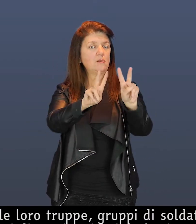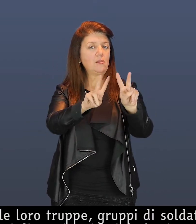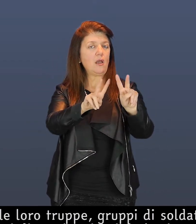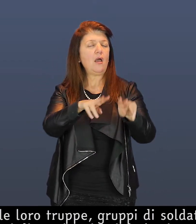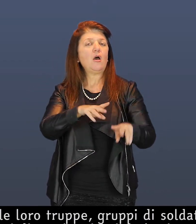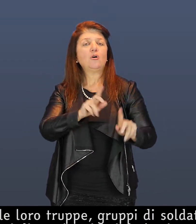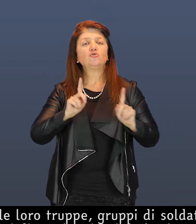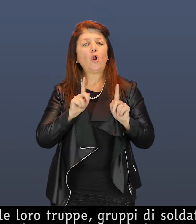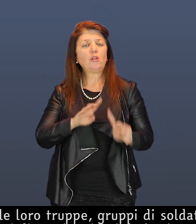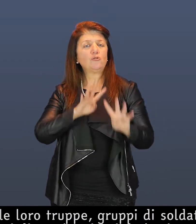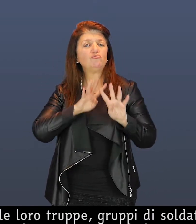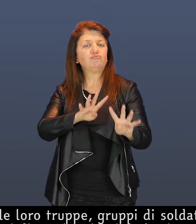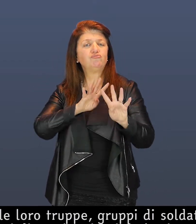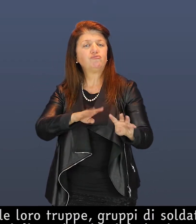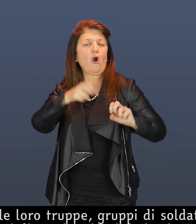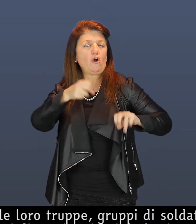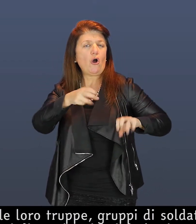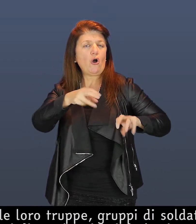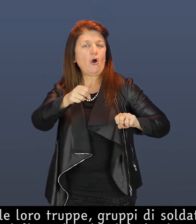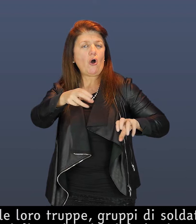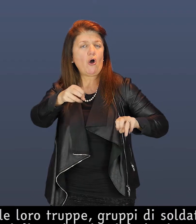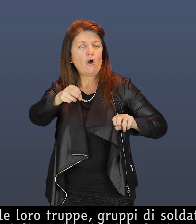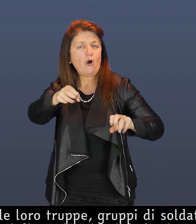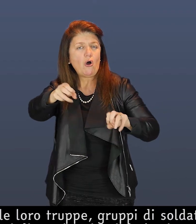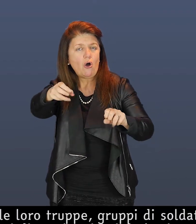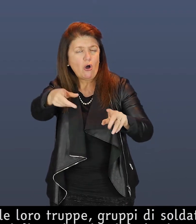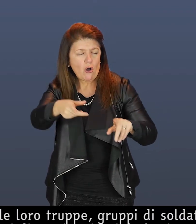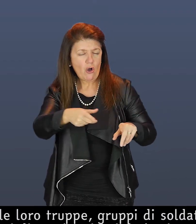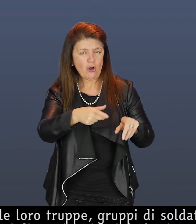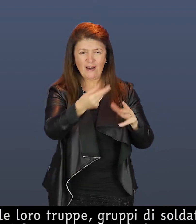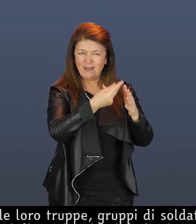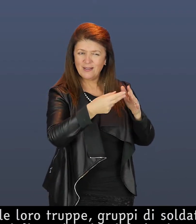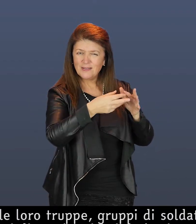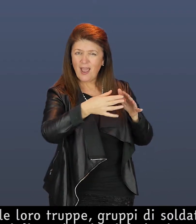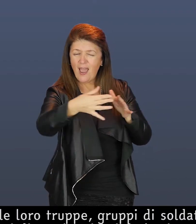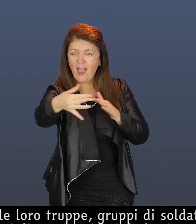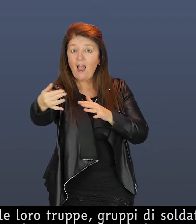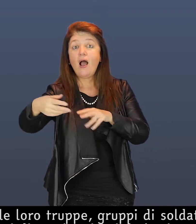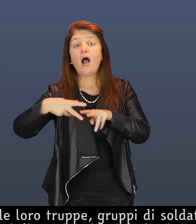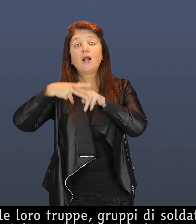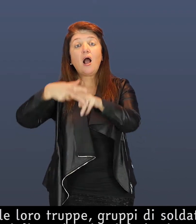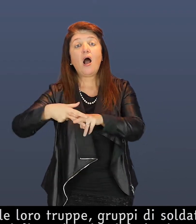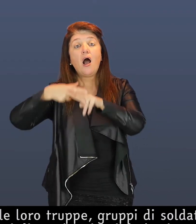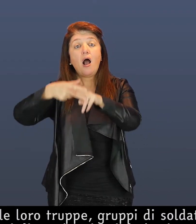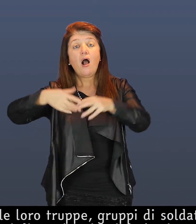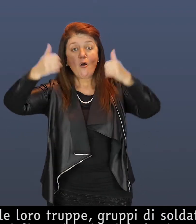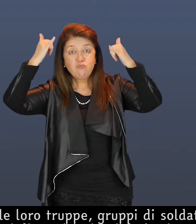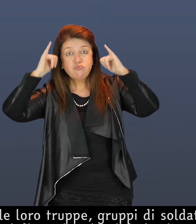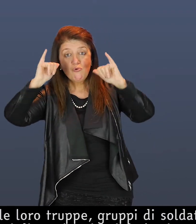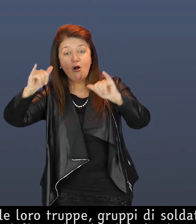Una mamma con un bimbo sulla schiena che sembra fuggire mentre un cagnolino la guarda con affetto